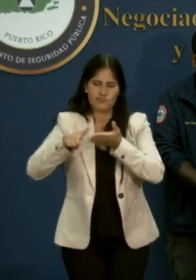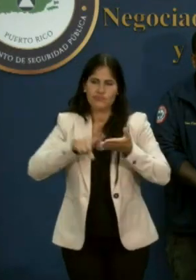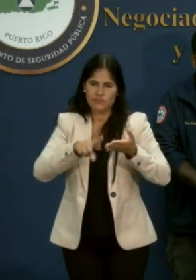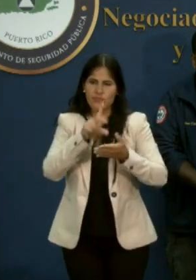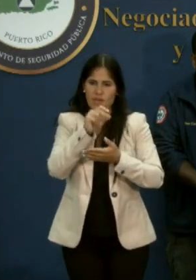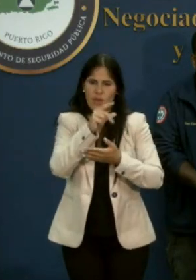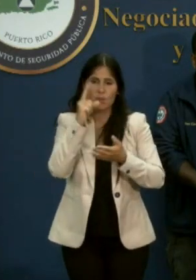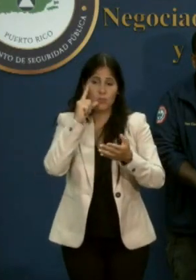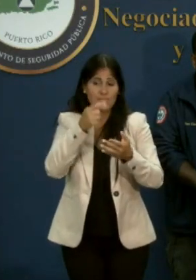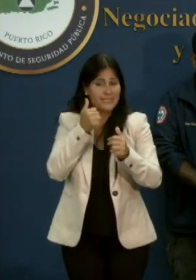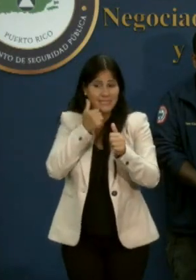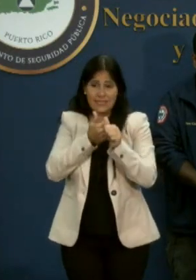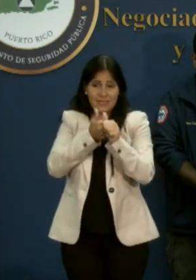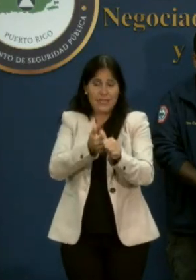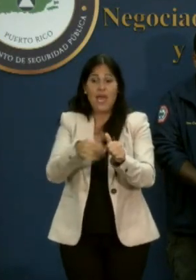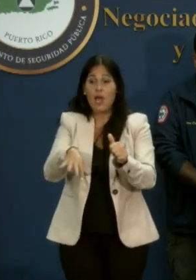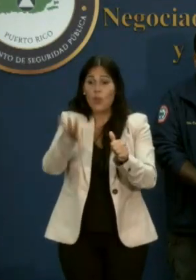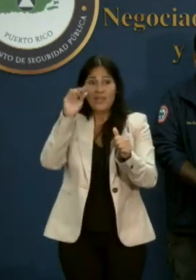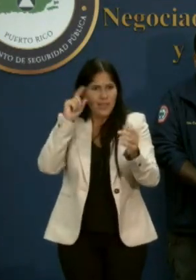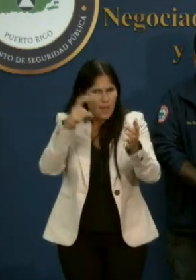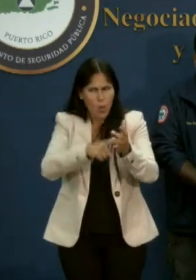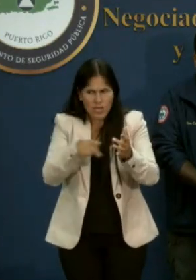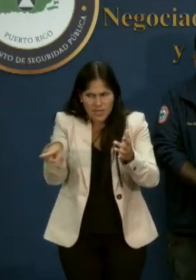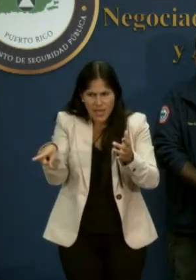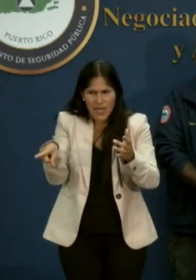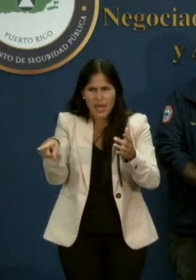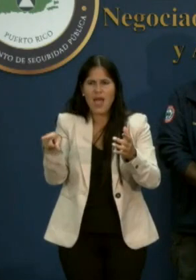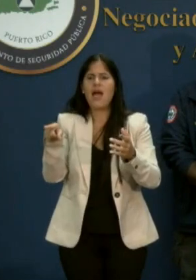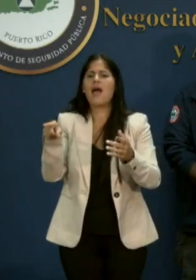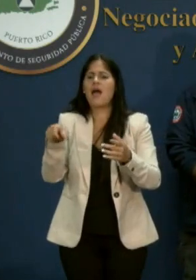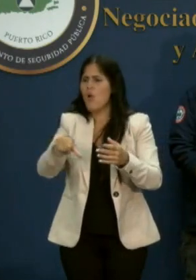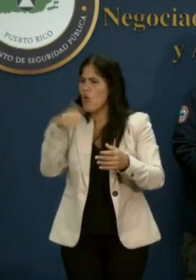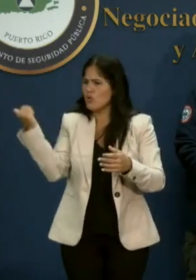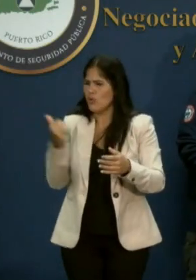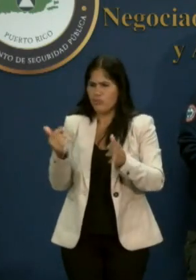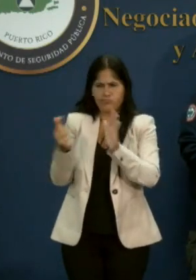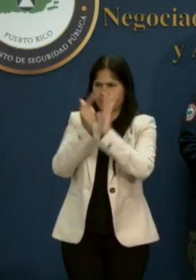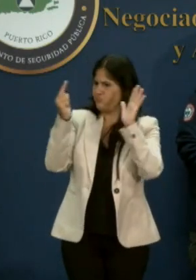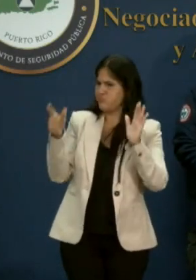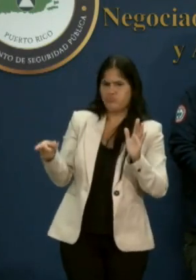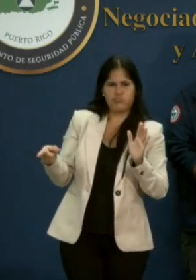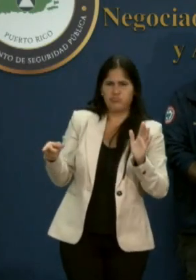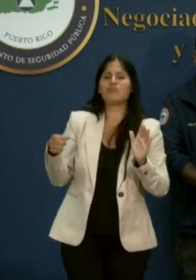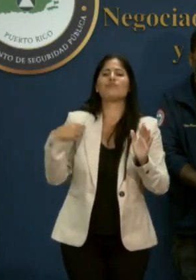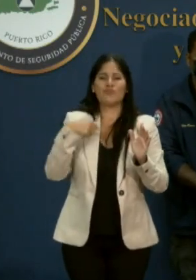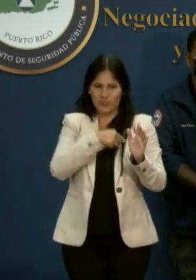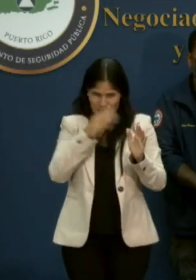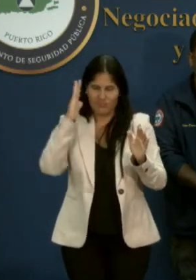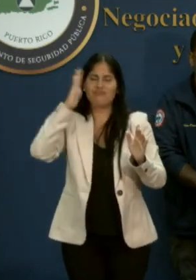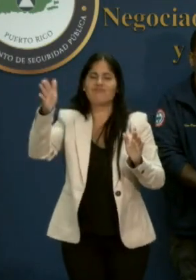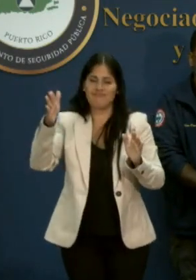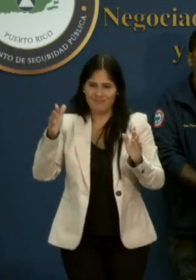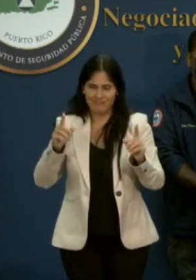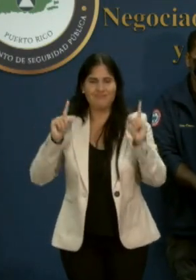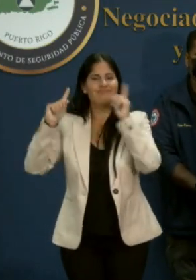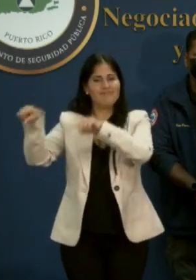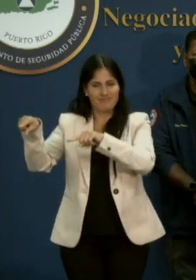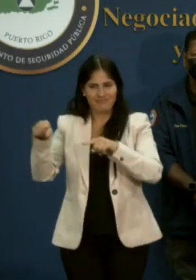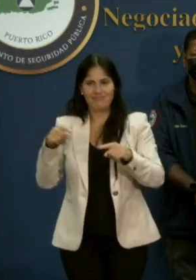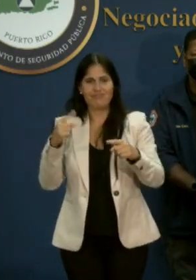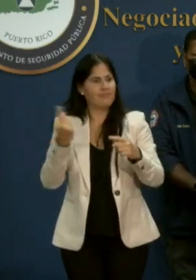si nosotros detectamos de la investigación que hay violación en esta orden, vamos a tomar cartas en el asunto, como siempre lo hemos hecho.